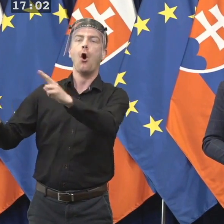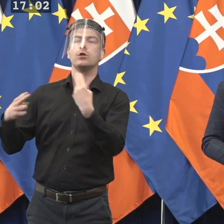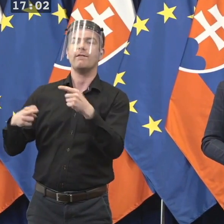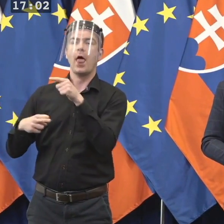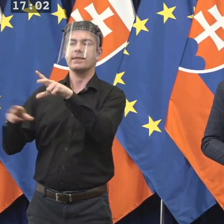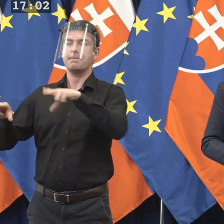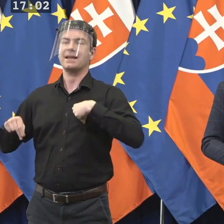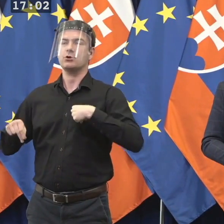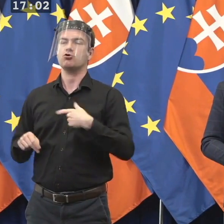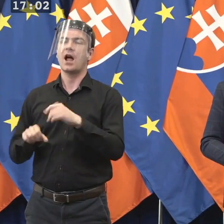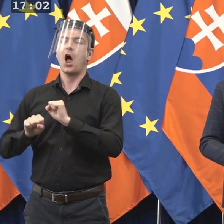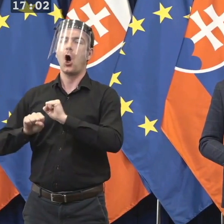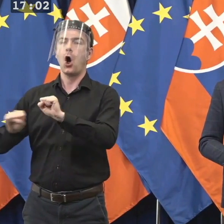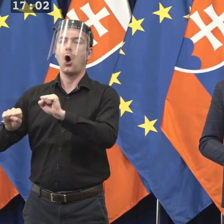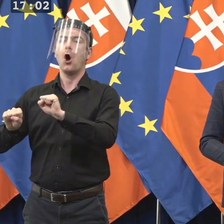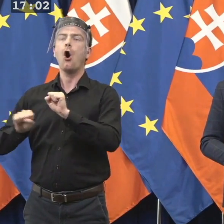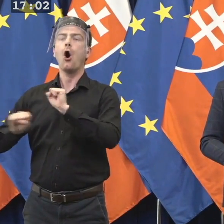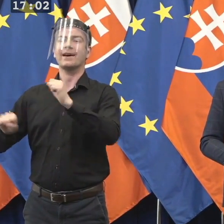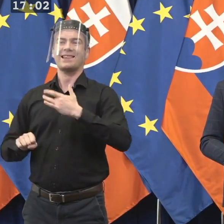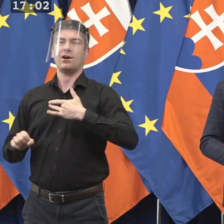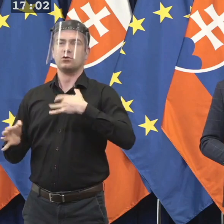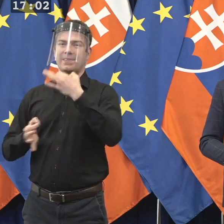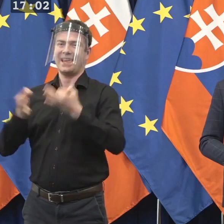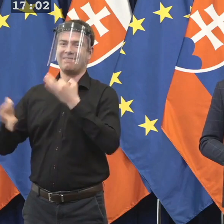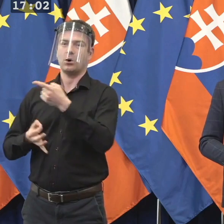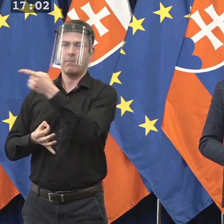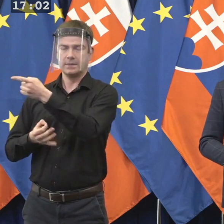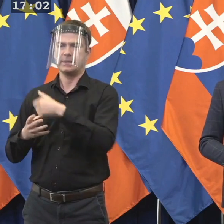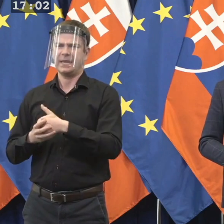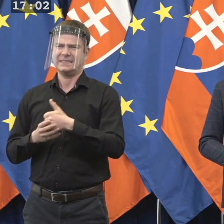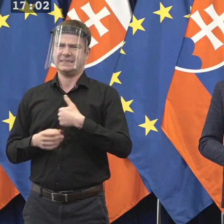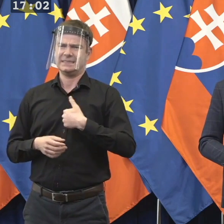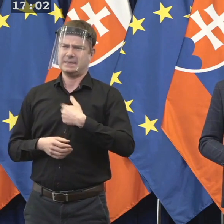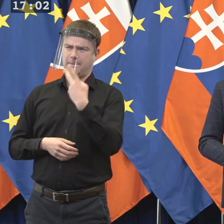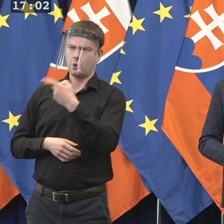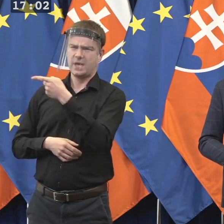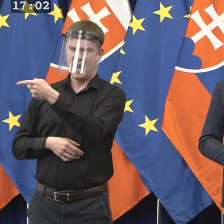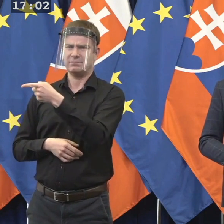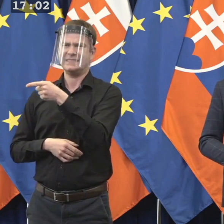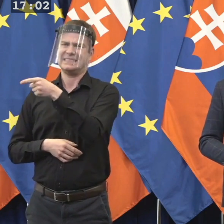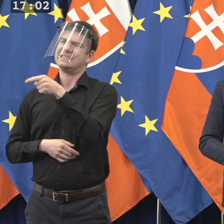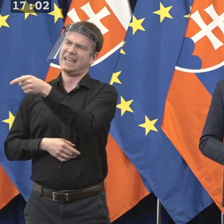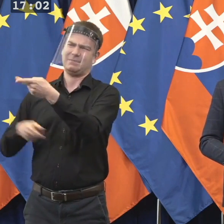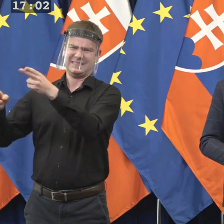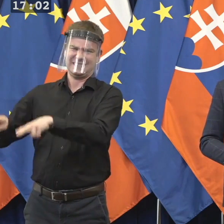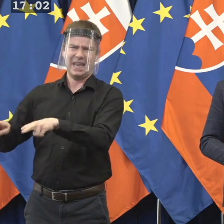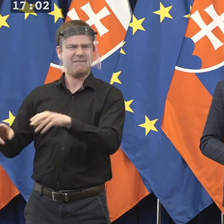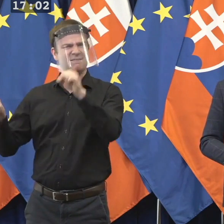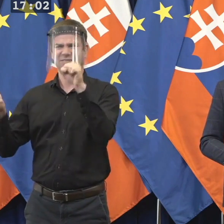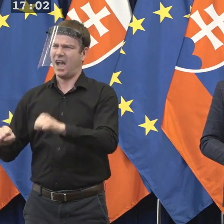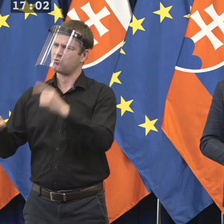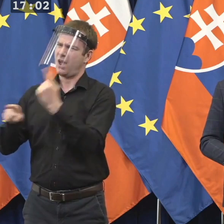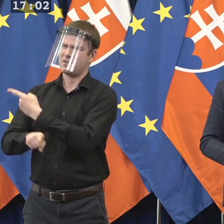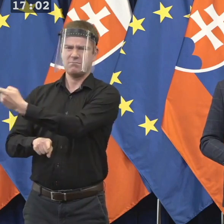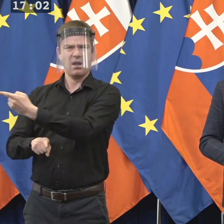Máme za to, že došlo k veľmi vážnomu porušeniu práv zo strany pani predsedničky. Súvisí to aj